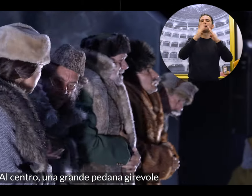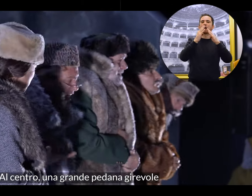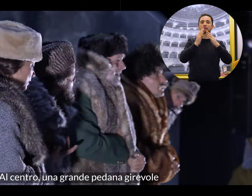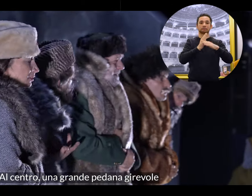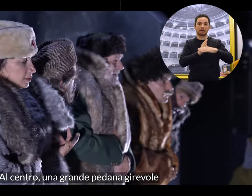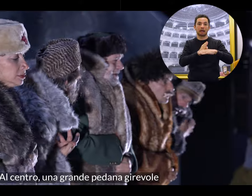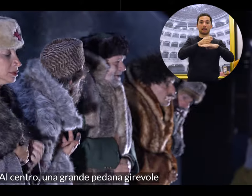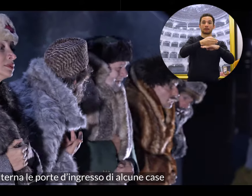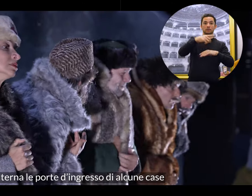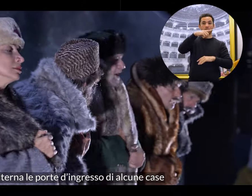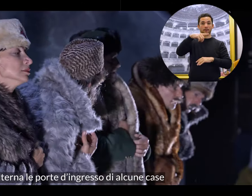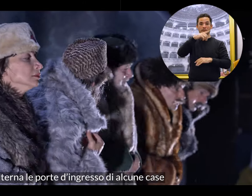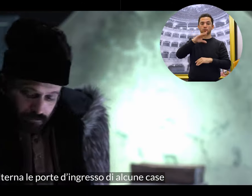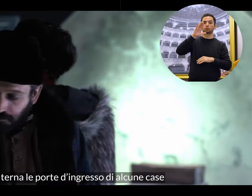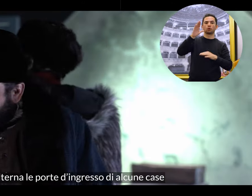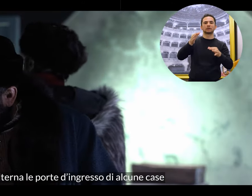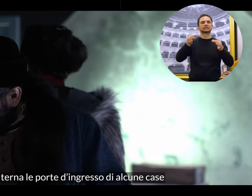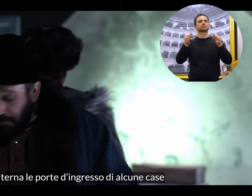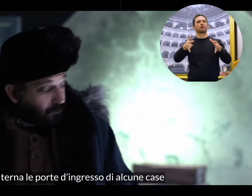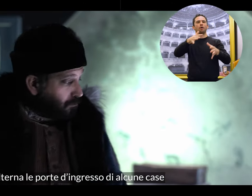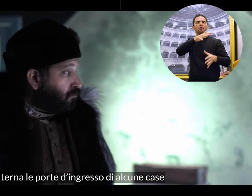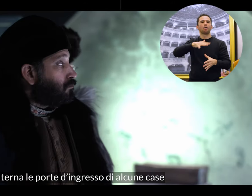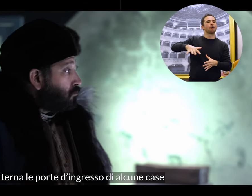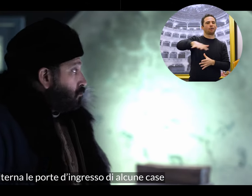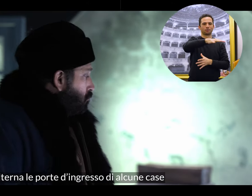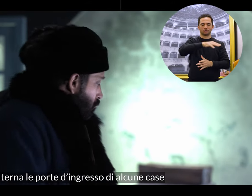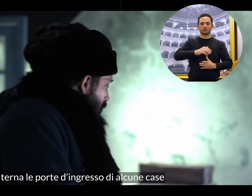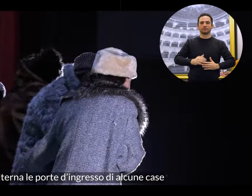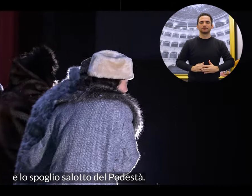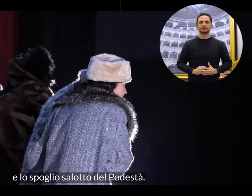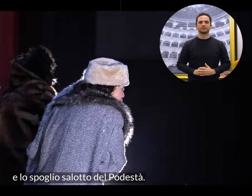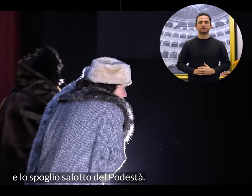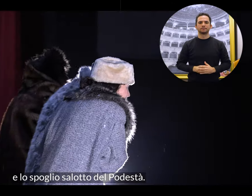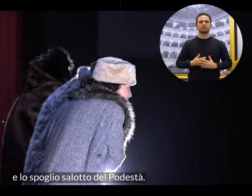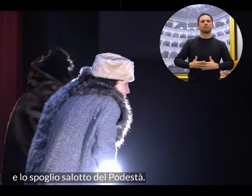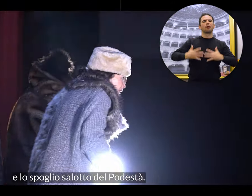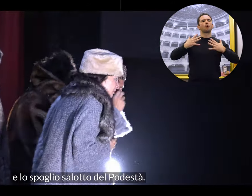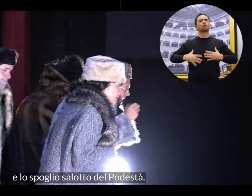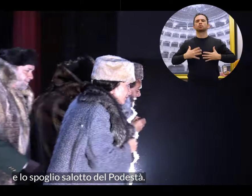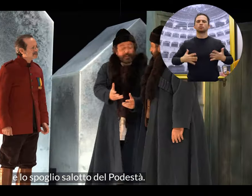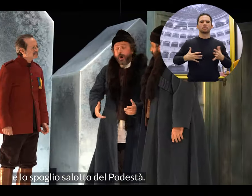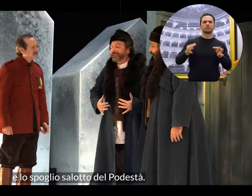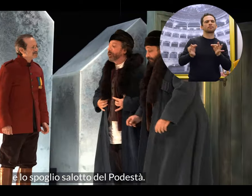girevole alterna le porte d'ingresso di alcune case e lo spoglio salotto del Podestà.